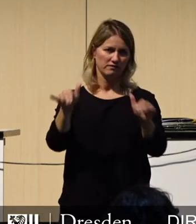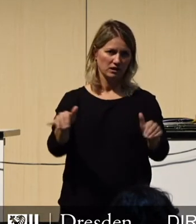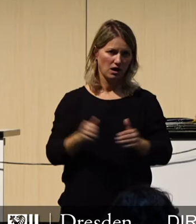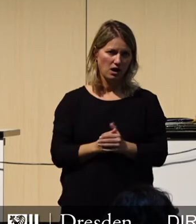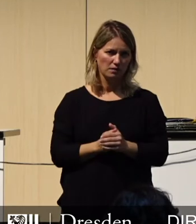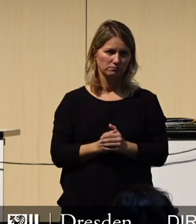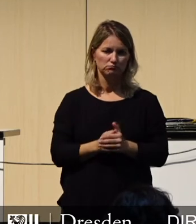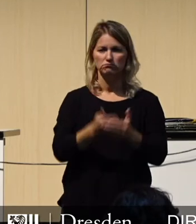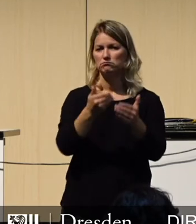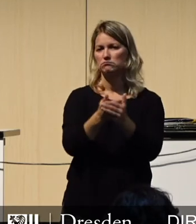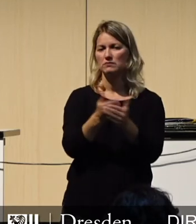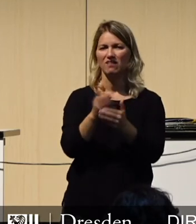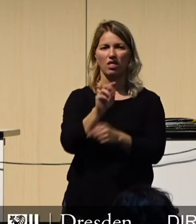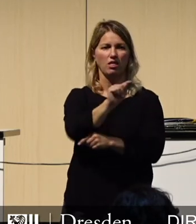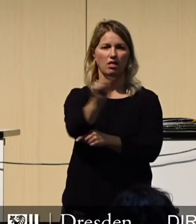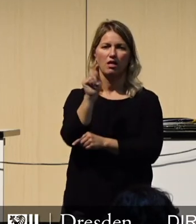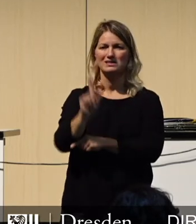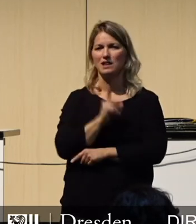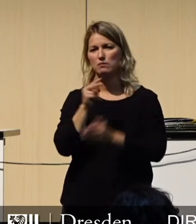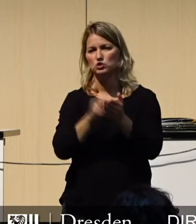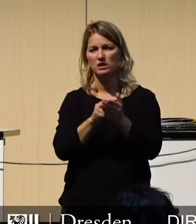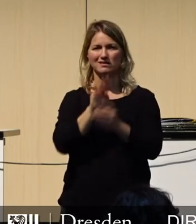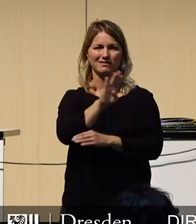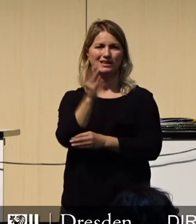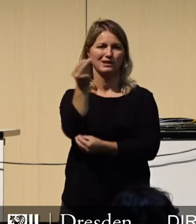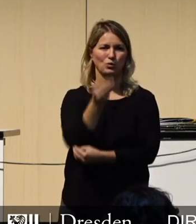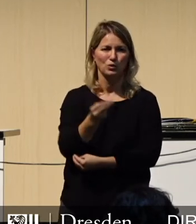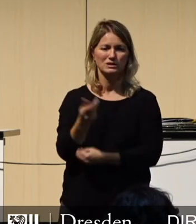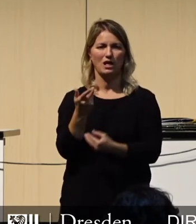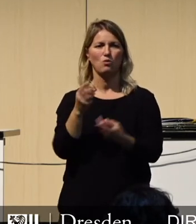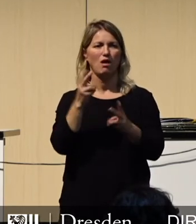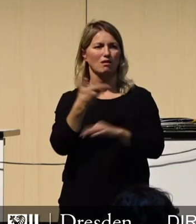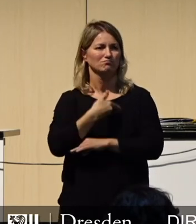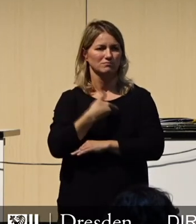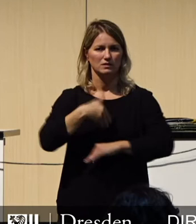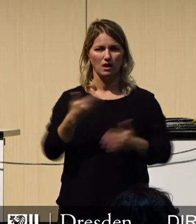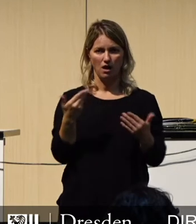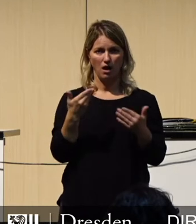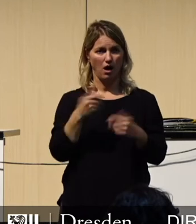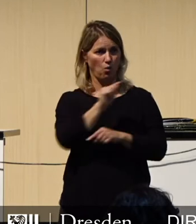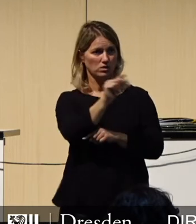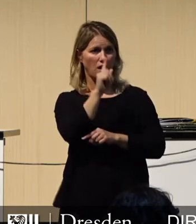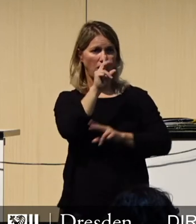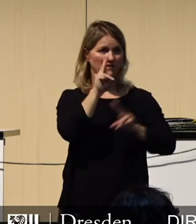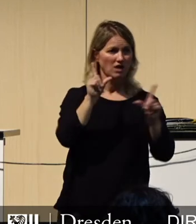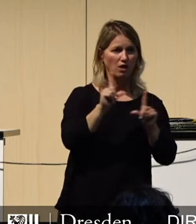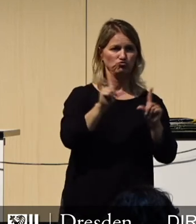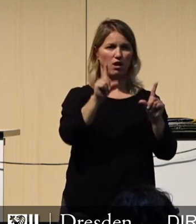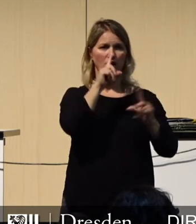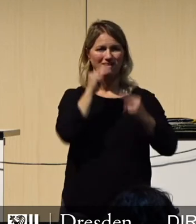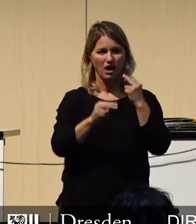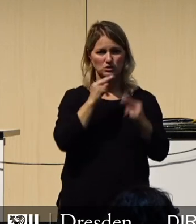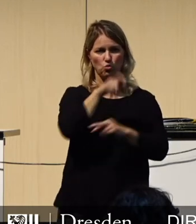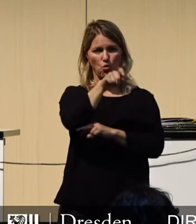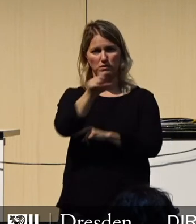sei es für die Selbstständigen, Künstler und Kleinstunternehmen. Aber auch die Veranstalter und Gastronomen sind hier zu